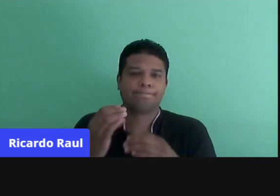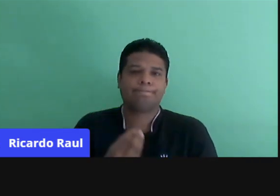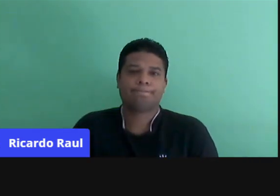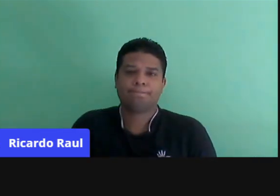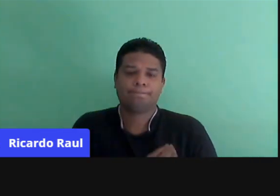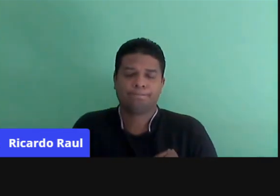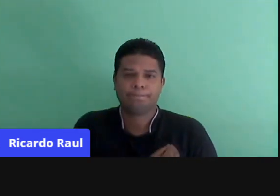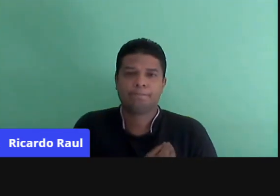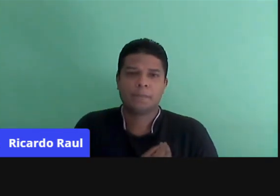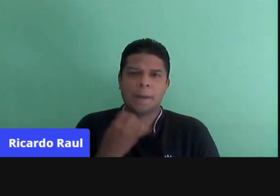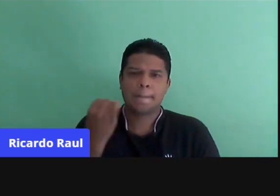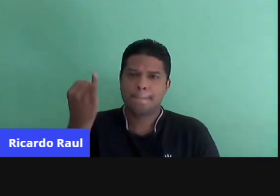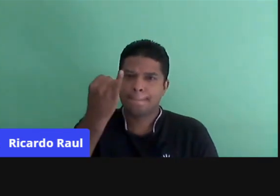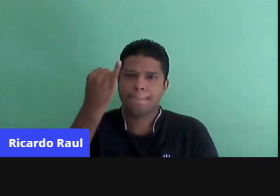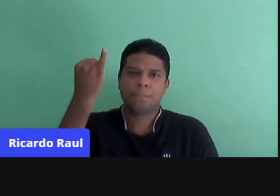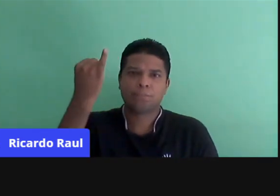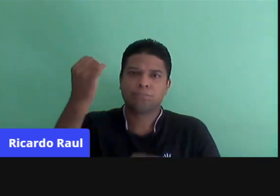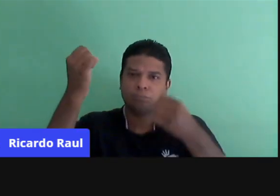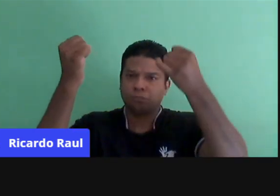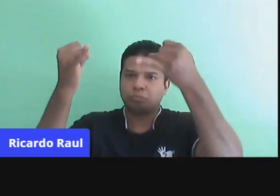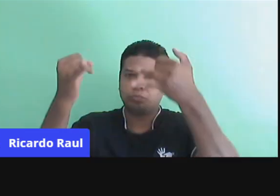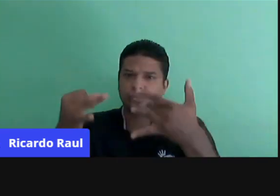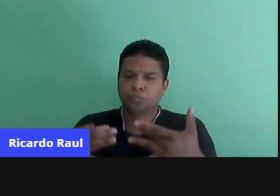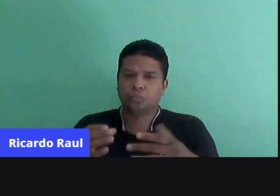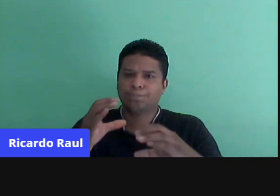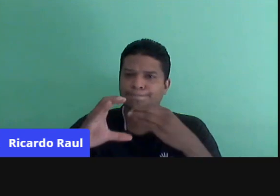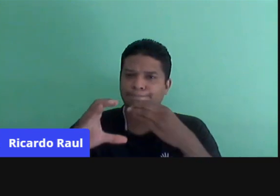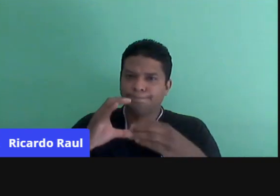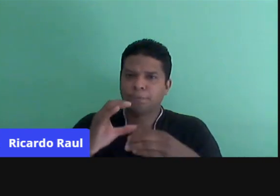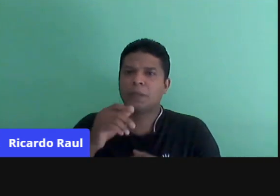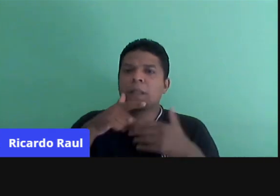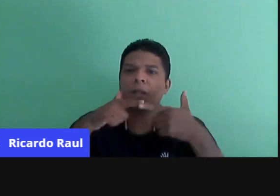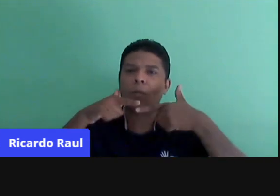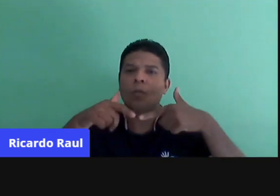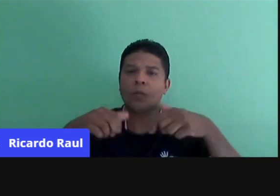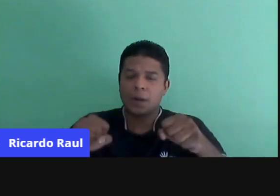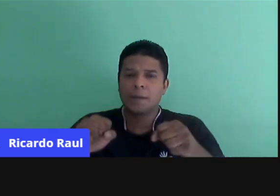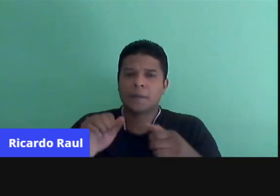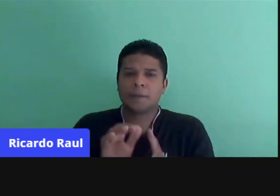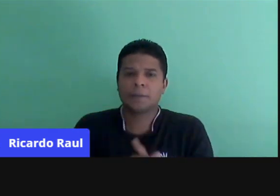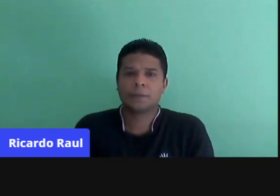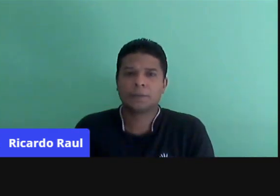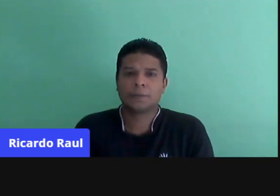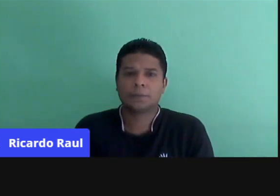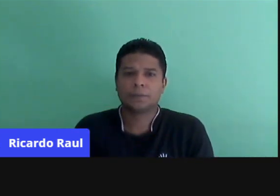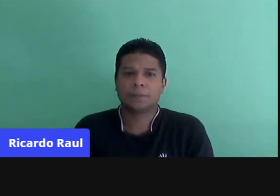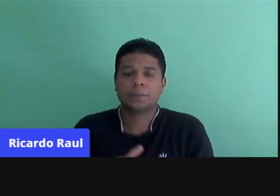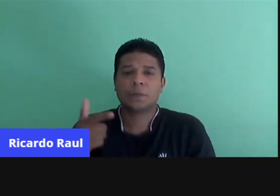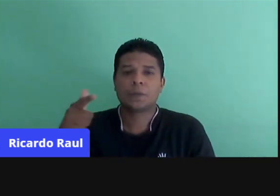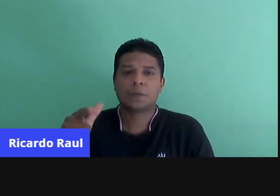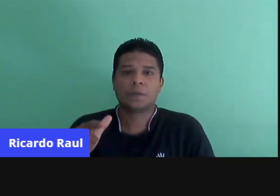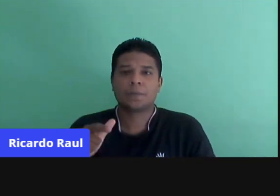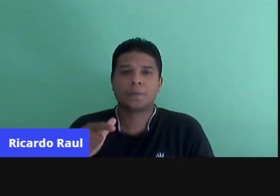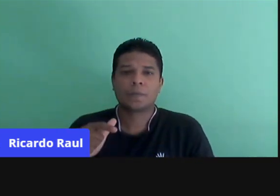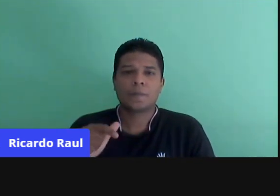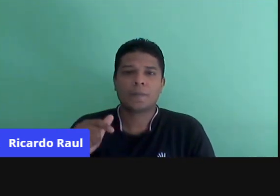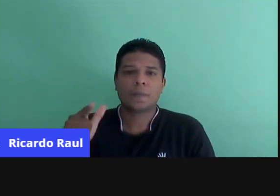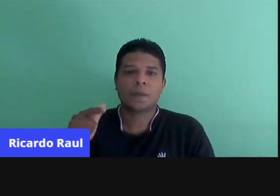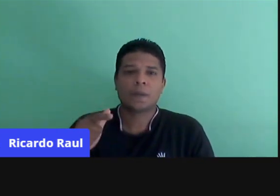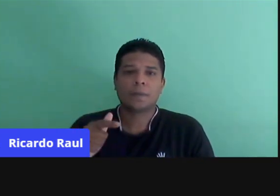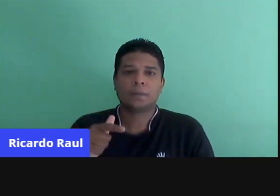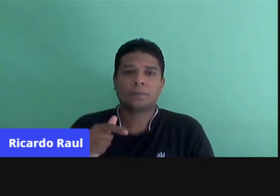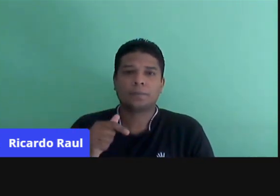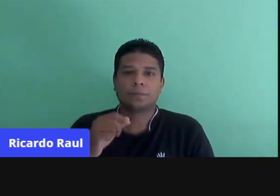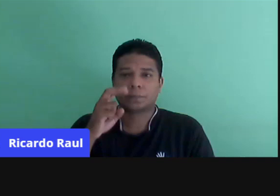importante destacar, né? Que a comunicação envolve a linguagem. Aí eu vou beber em outro autor, né? Vygotsky. E a